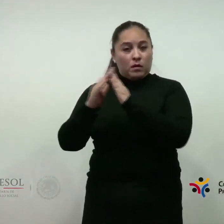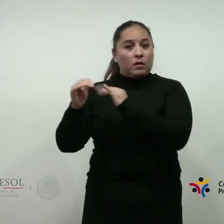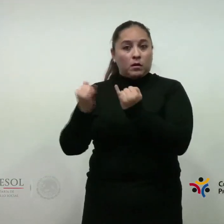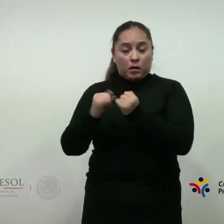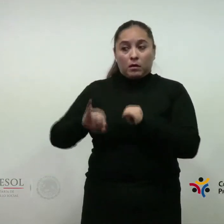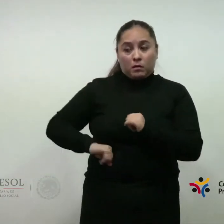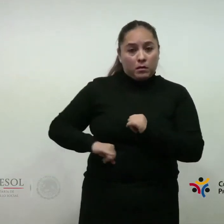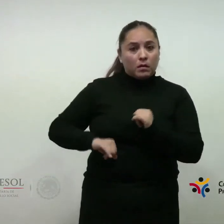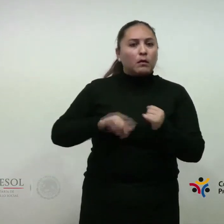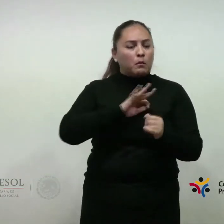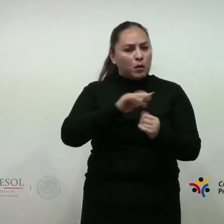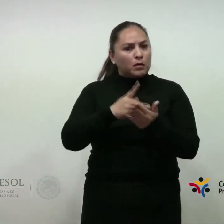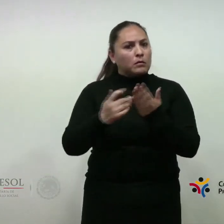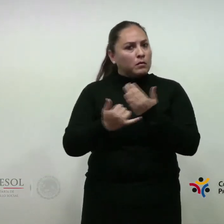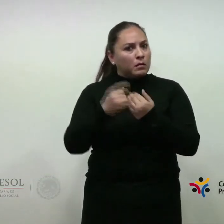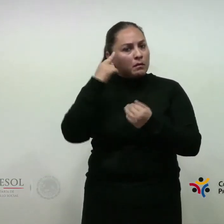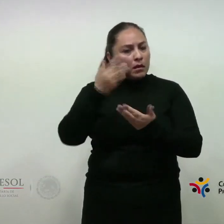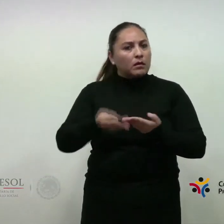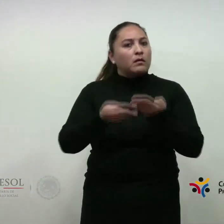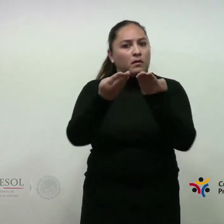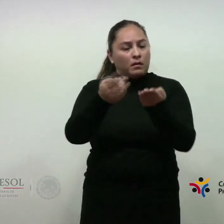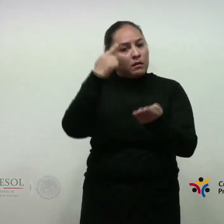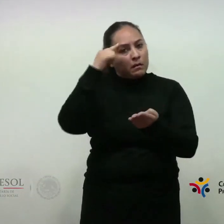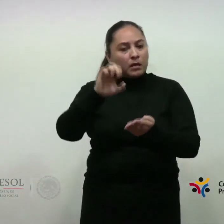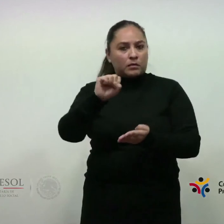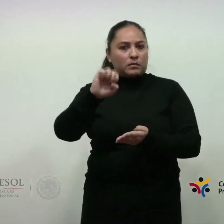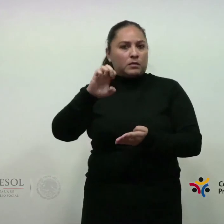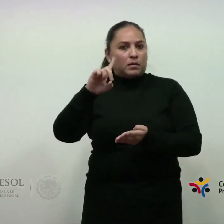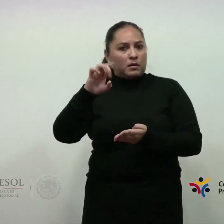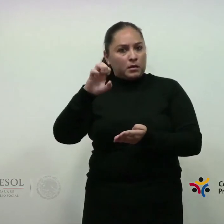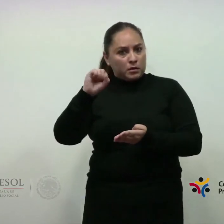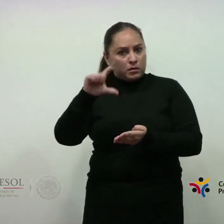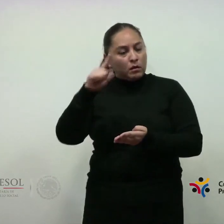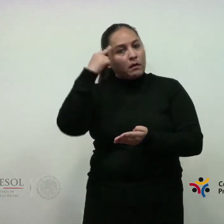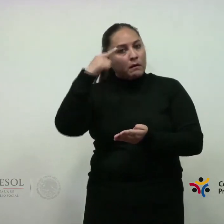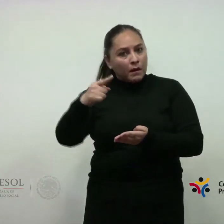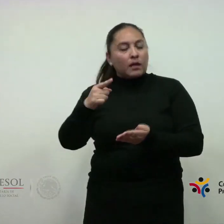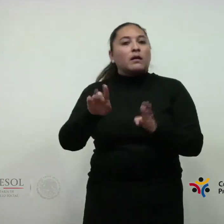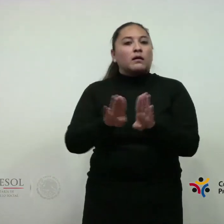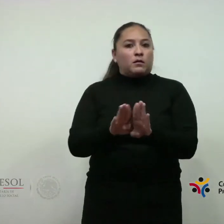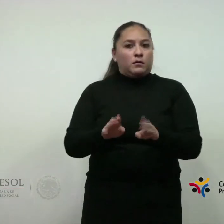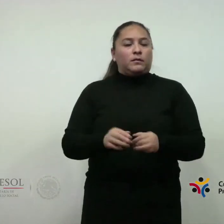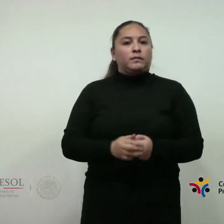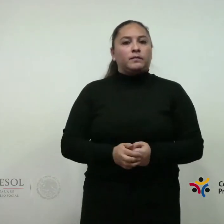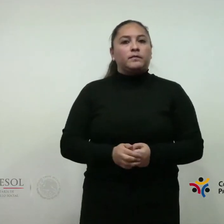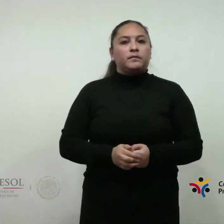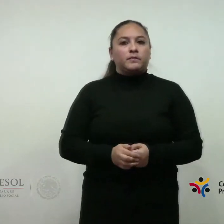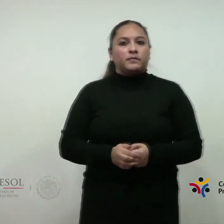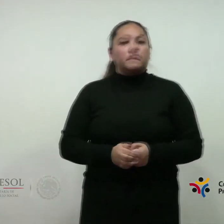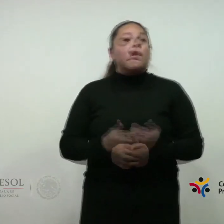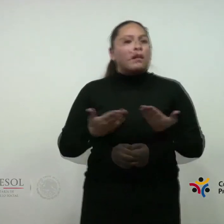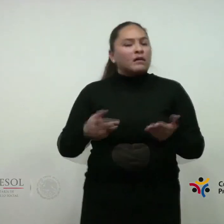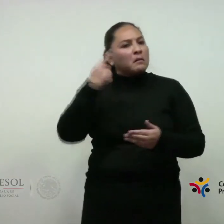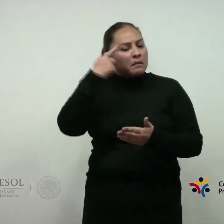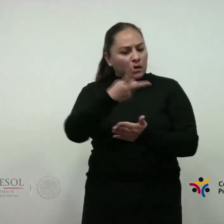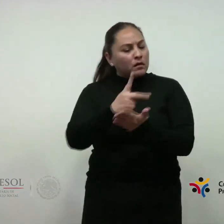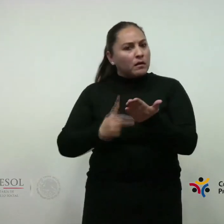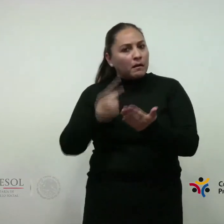interesado puede presentar un proyecto ante la delegación de la Sede Sol del Estado que le corresponda. B. programa da preferencia a obras en que participen